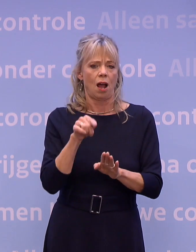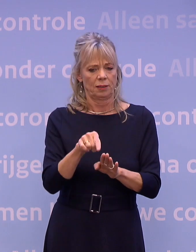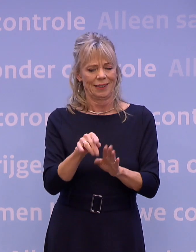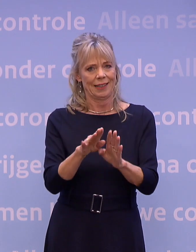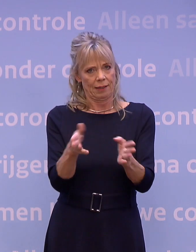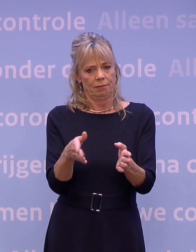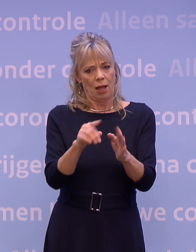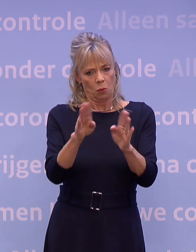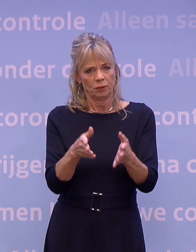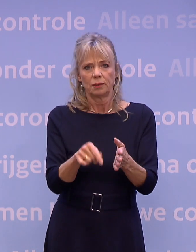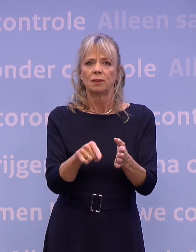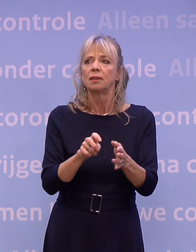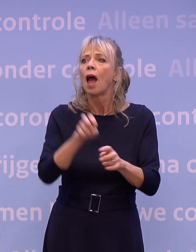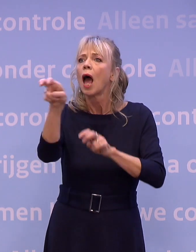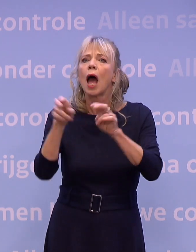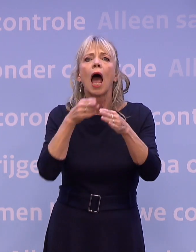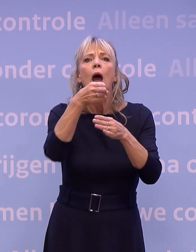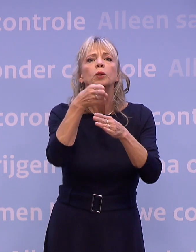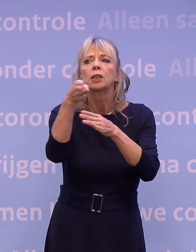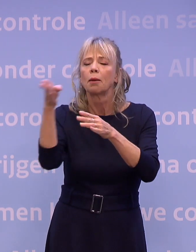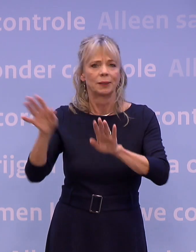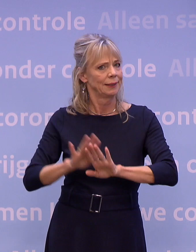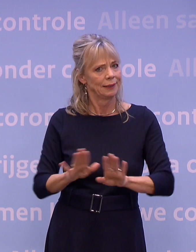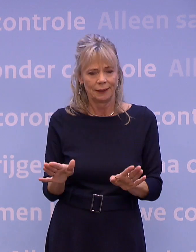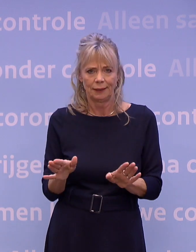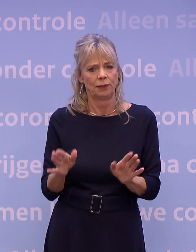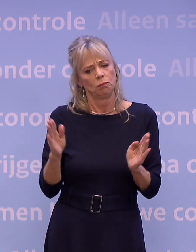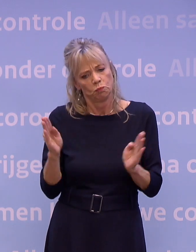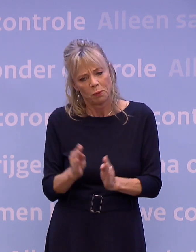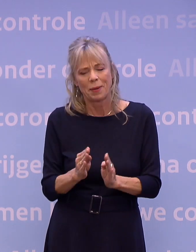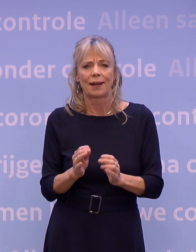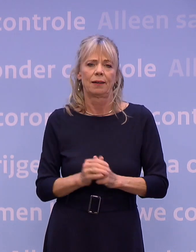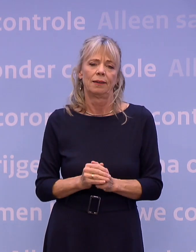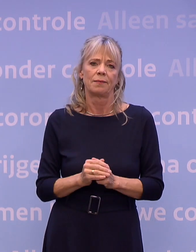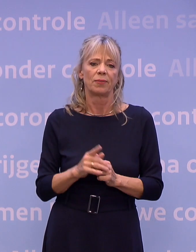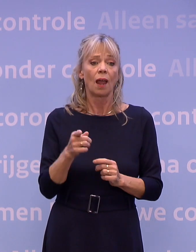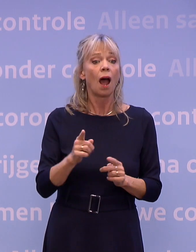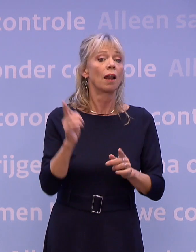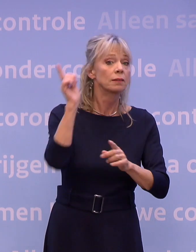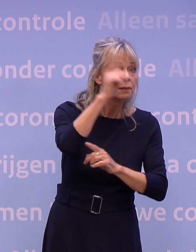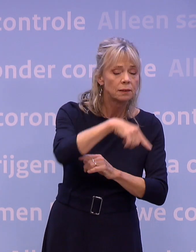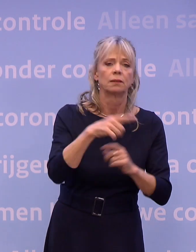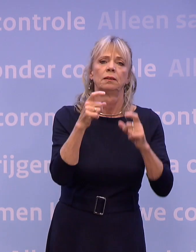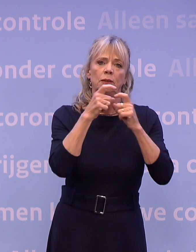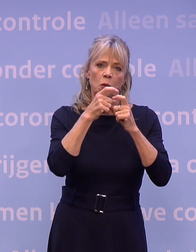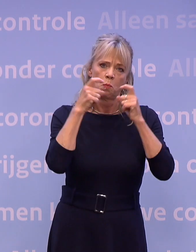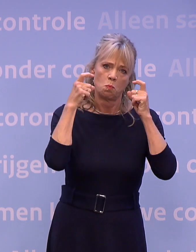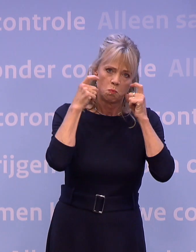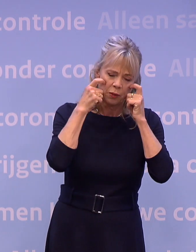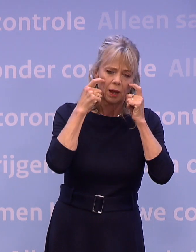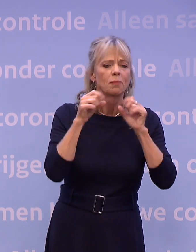uitstapjes. Als je toch de deur uitgaat, vermijd dan drukke momenten en neem een mondkapje mee voor gebruik binnen.